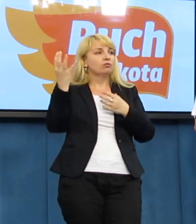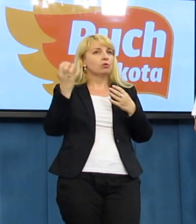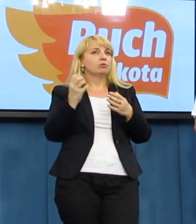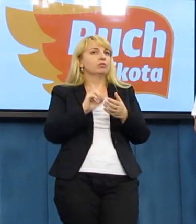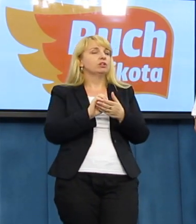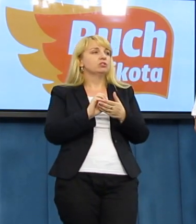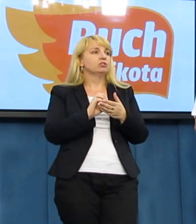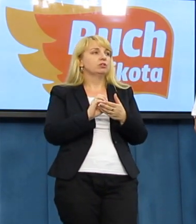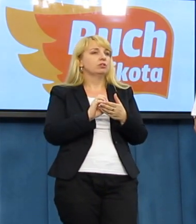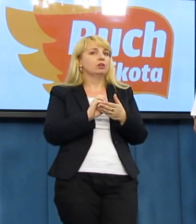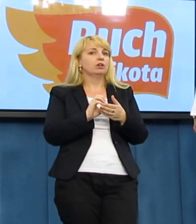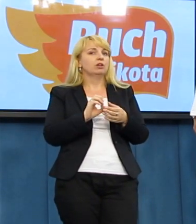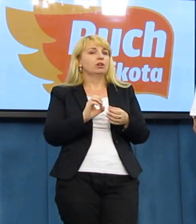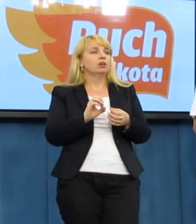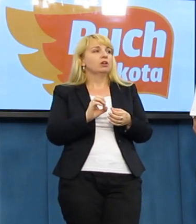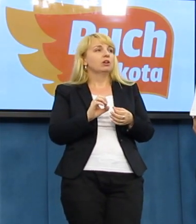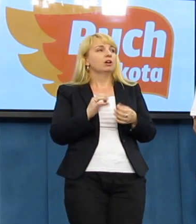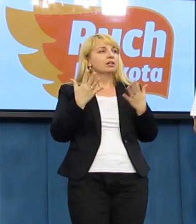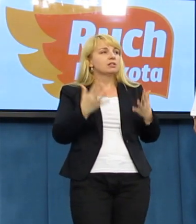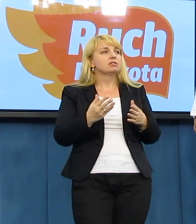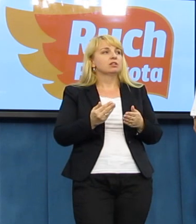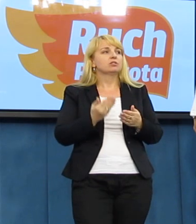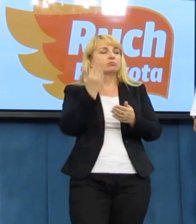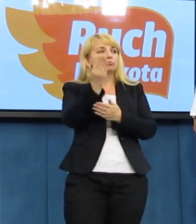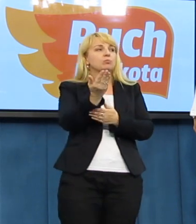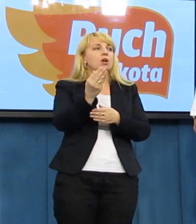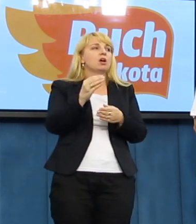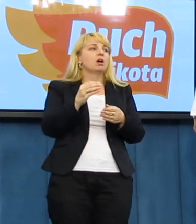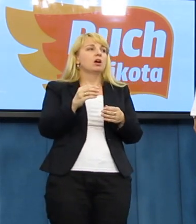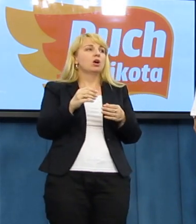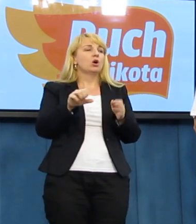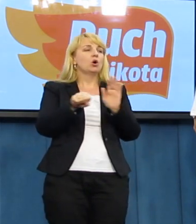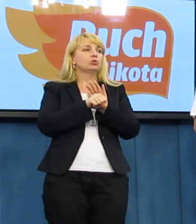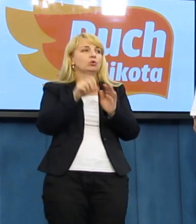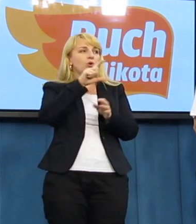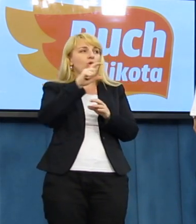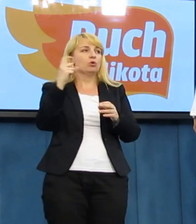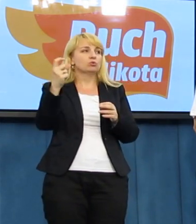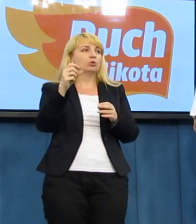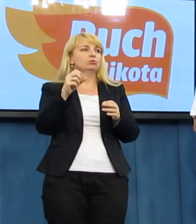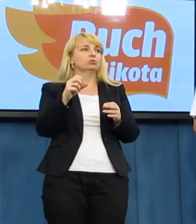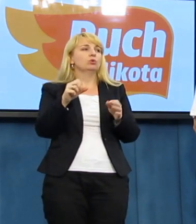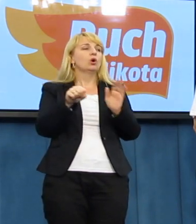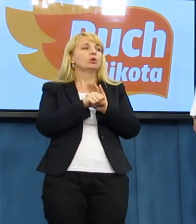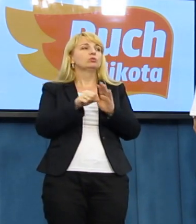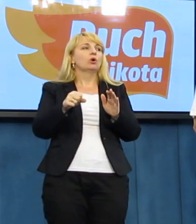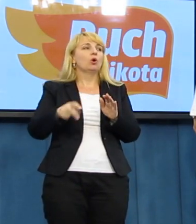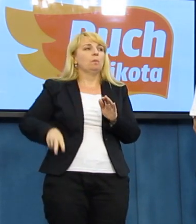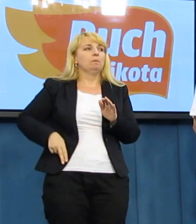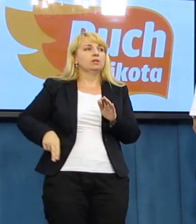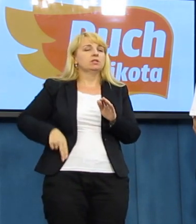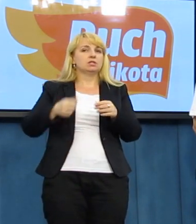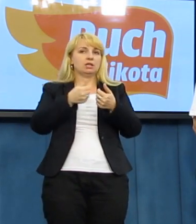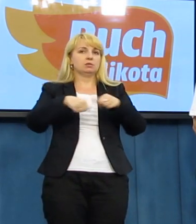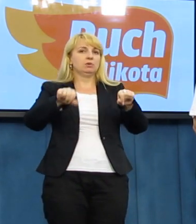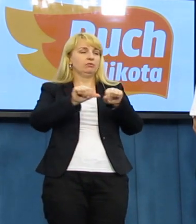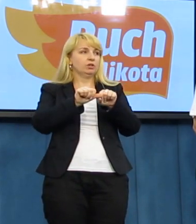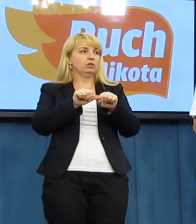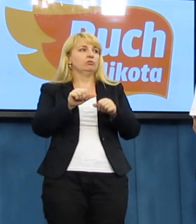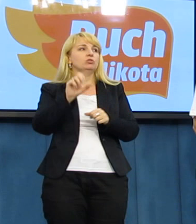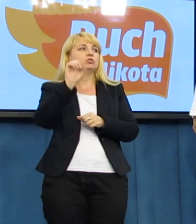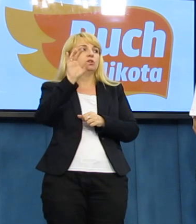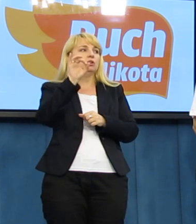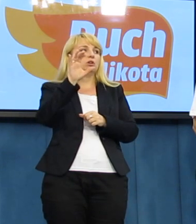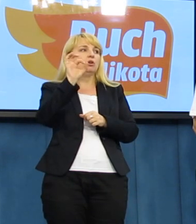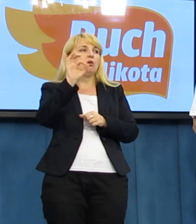będziecie zamierzać od złożyć wniosek o tym na odnosi Państwa sprawiedliwości. Przy okazji, prawda? Pana Gobina,